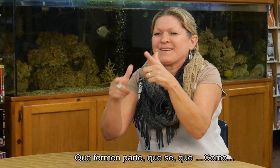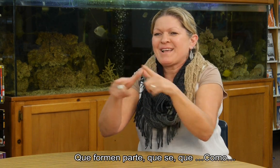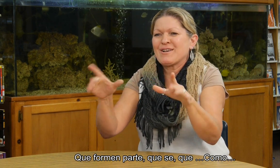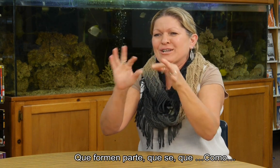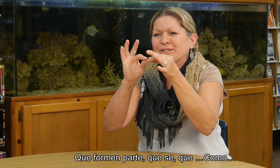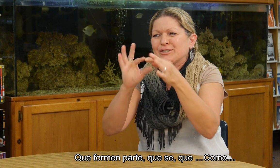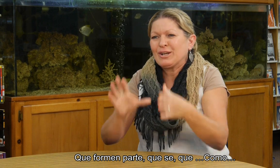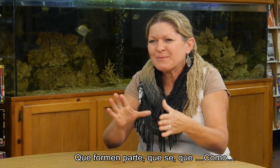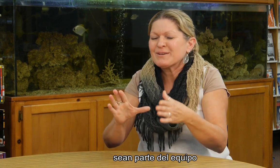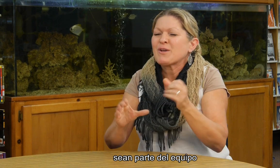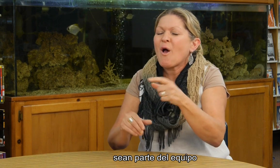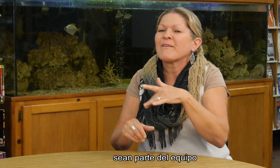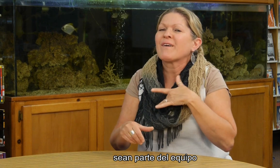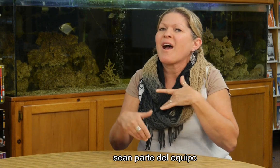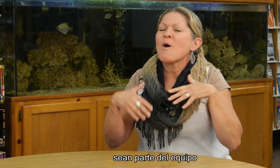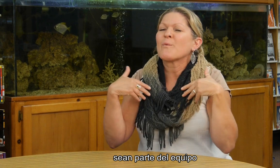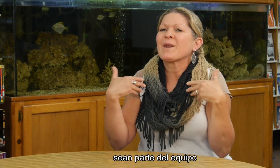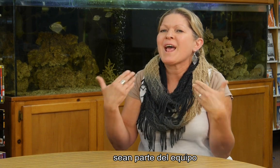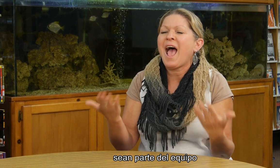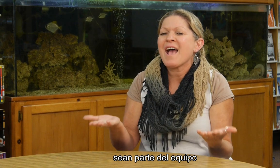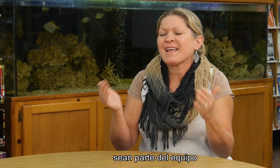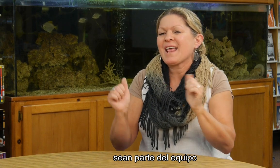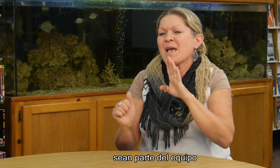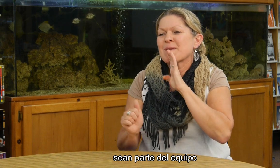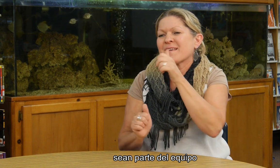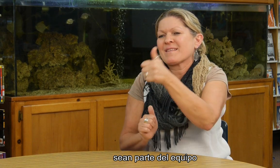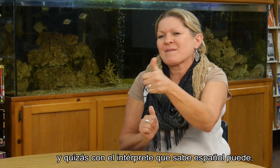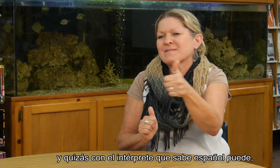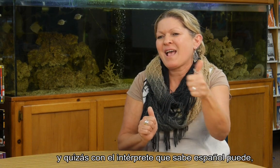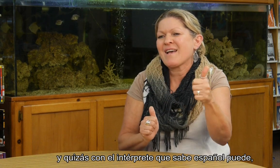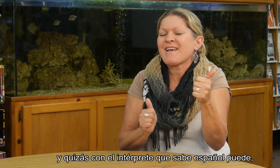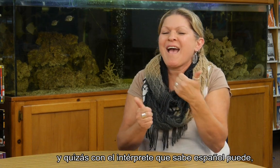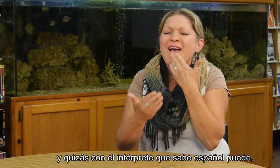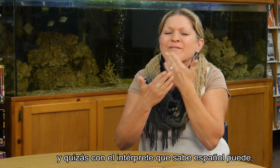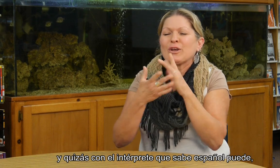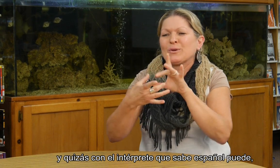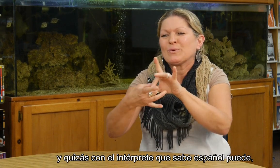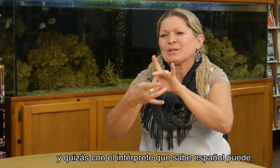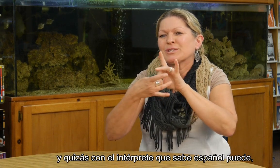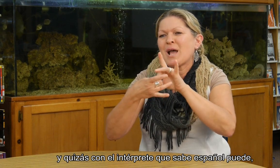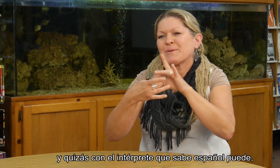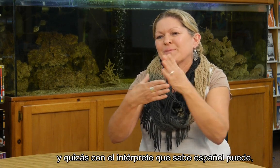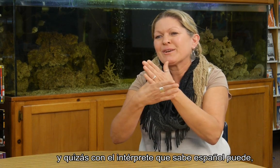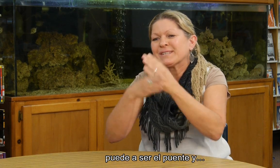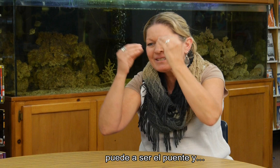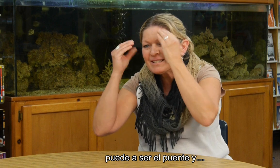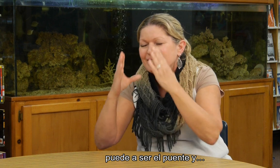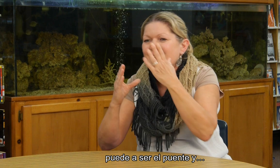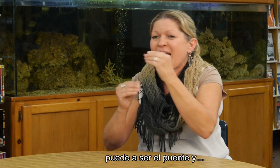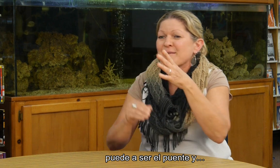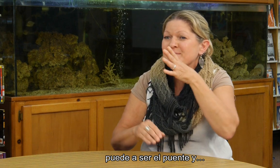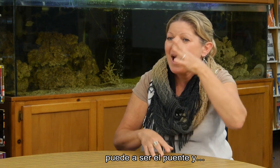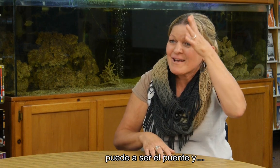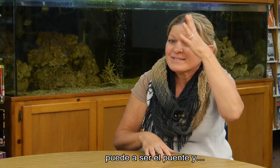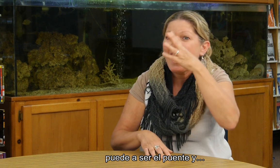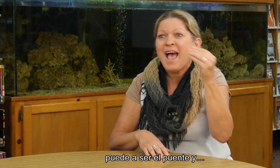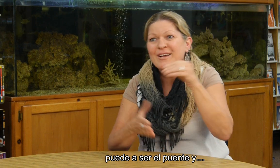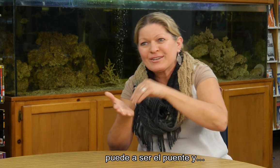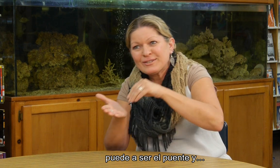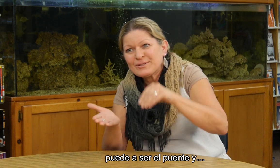que se, que como, sean parte del equipo y quizás con el intérprete, que sabe español, puede, puede hacer el puente y,